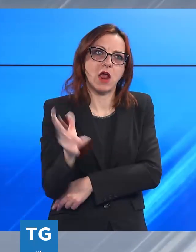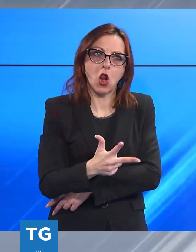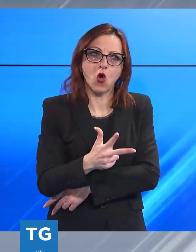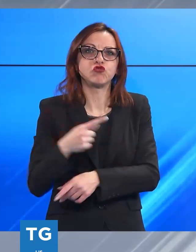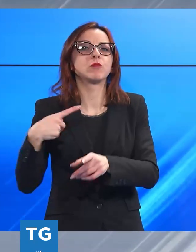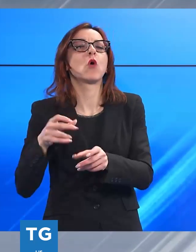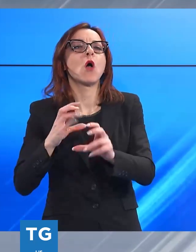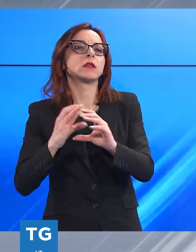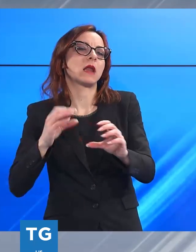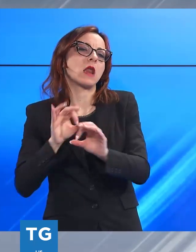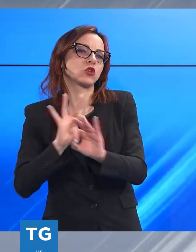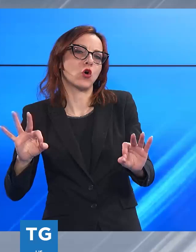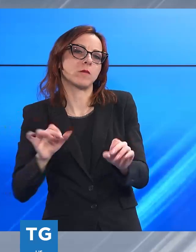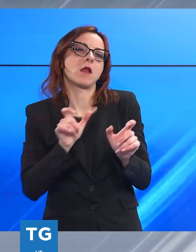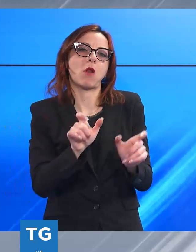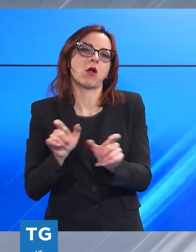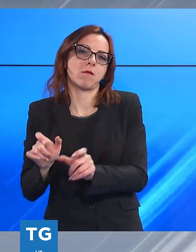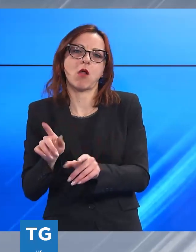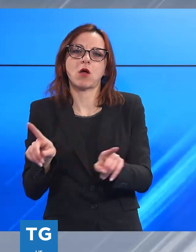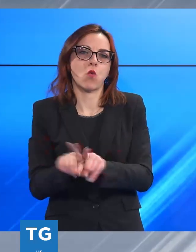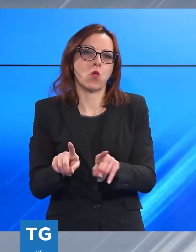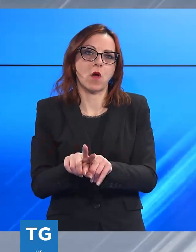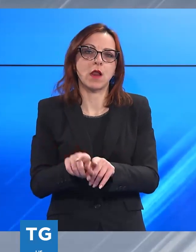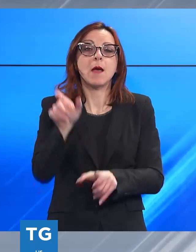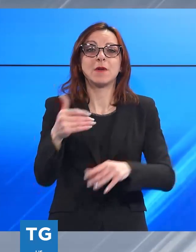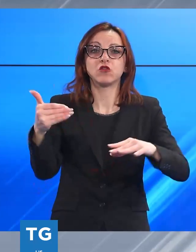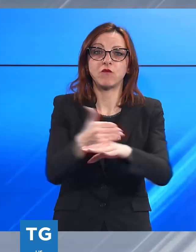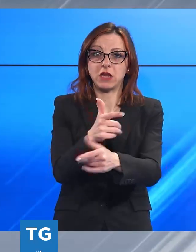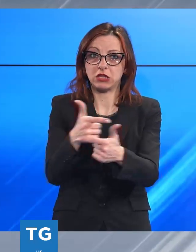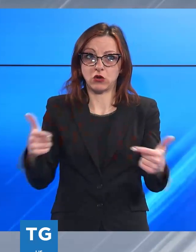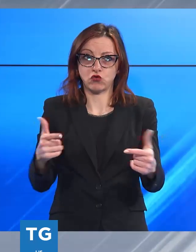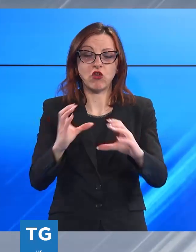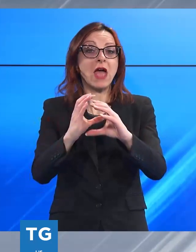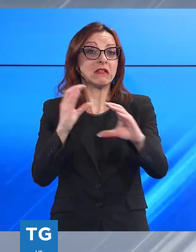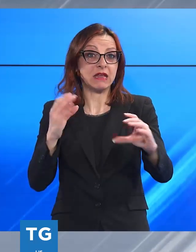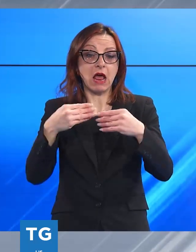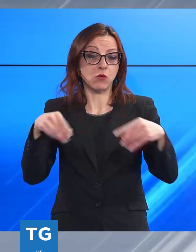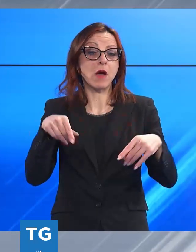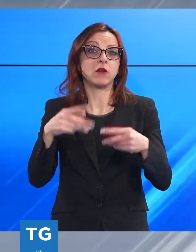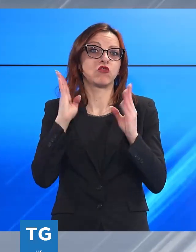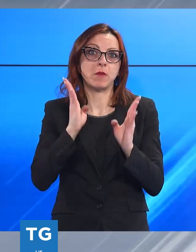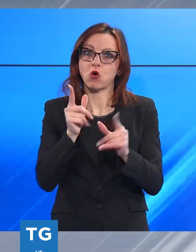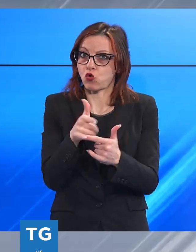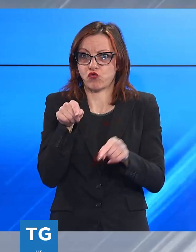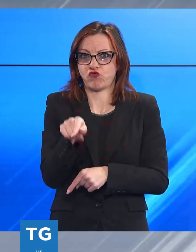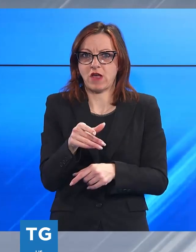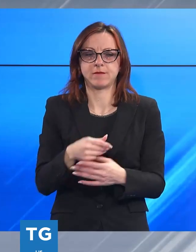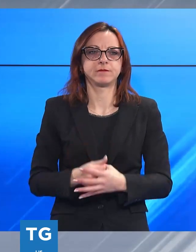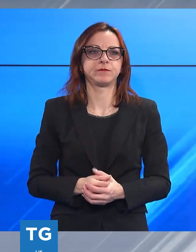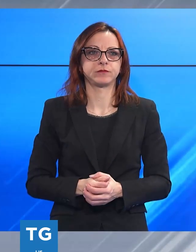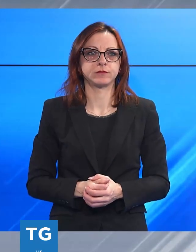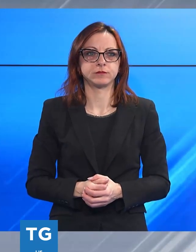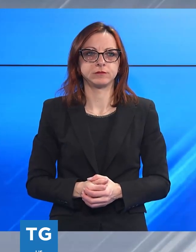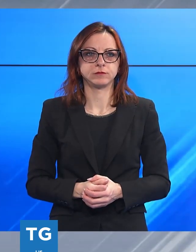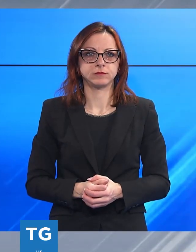normale. Fortunatamente non ci sono stati feriti e il treno non trasportava merce pericolosa. Il container incriminato